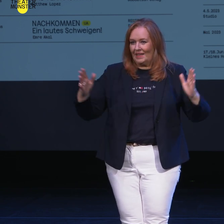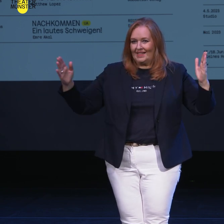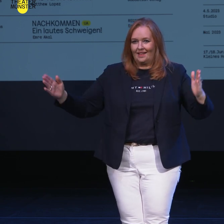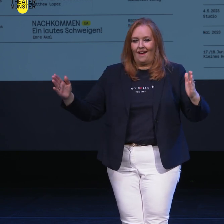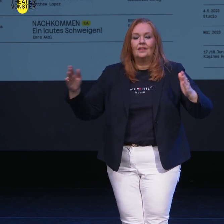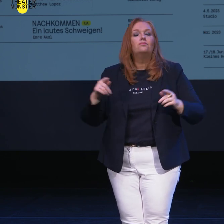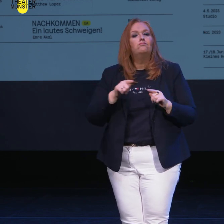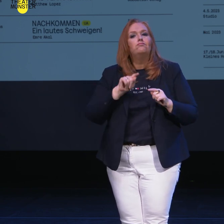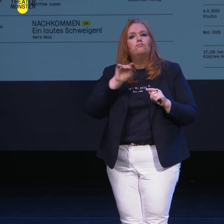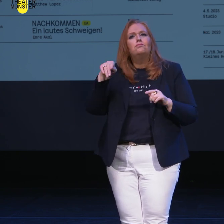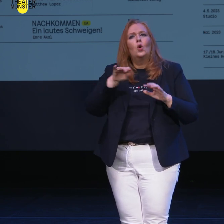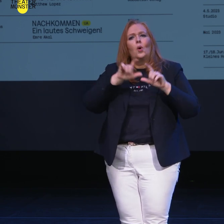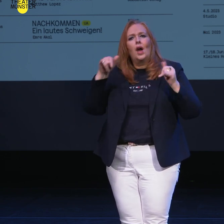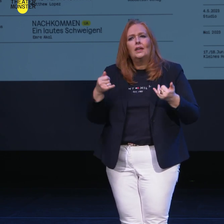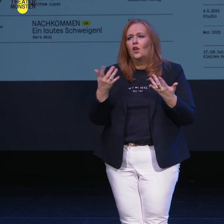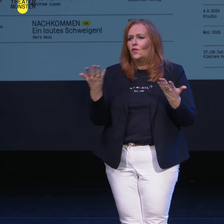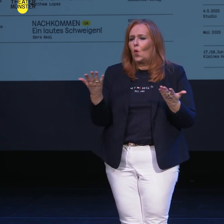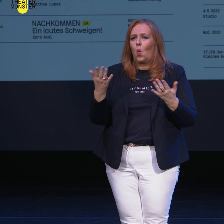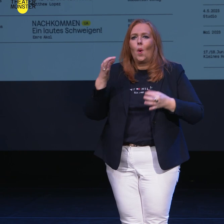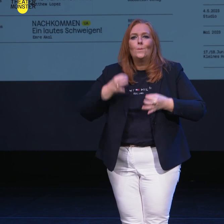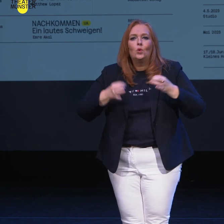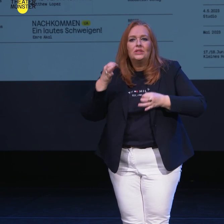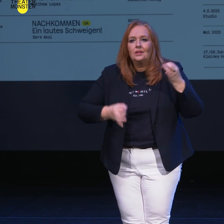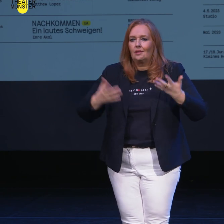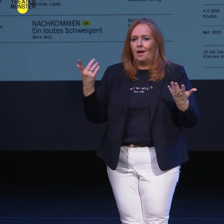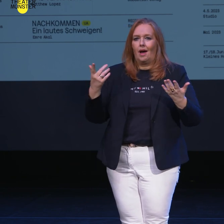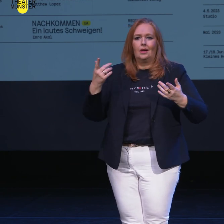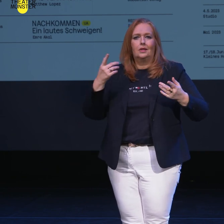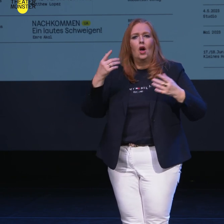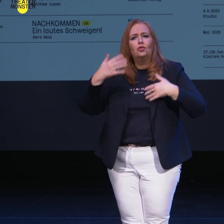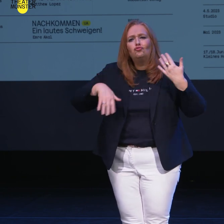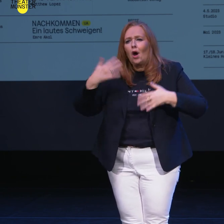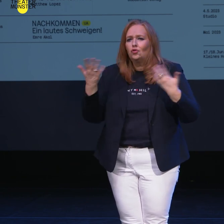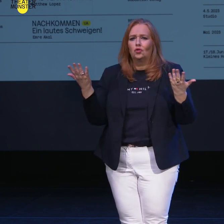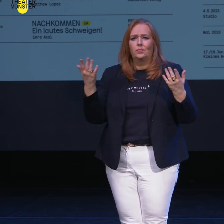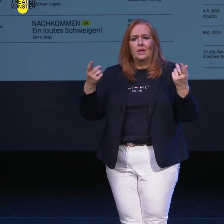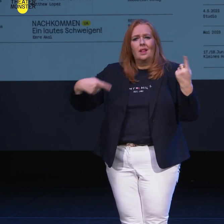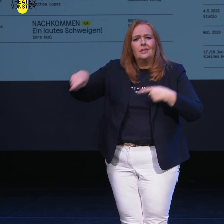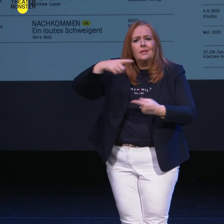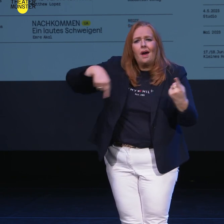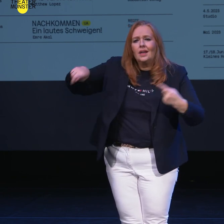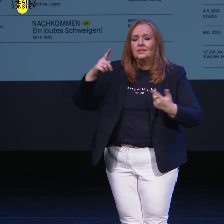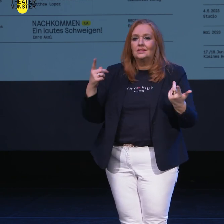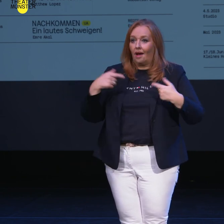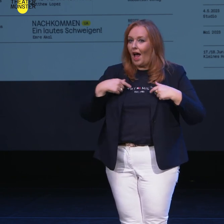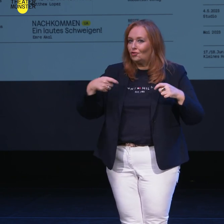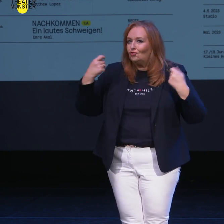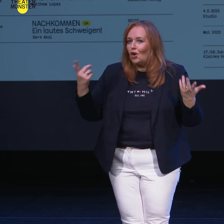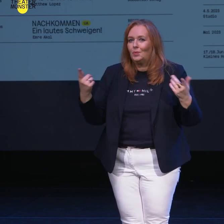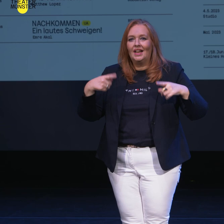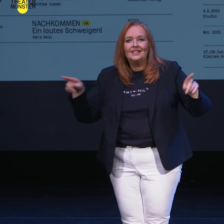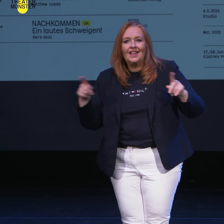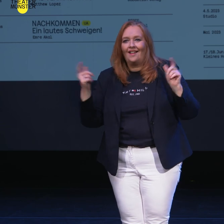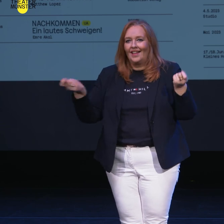Ein spartenübergreifendes Projekt, wo Musiktheater, Schauspiel und Tanz miteinander zusammenwirken. Also Sie werden Schauspielerinnen, Sängerinnen,